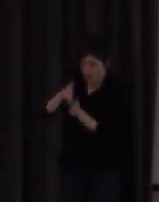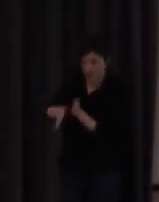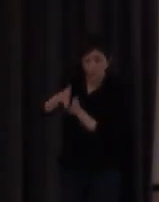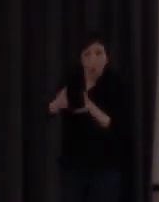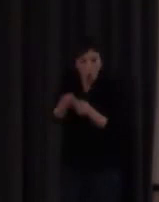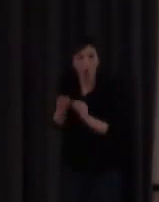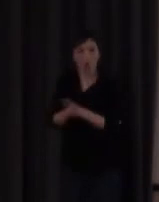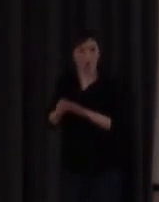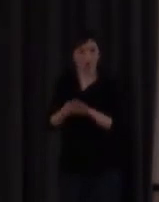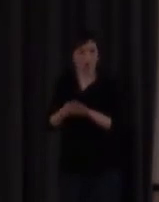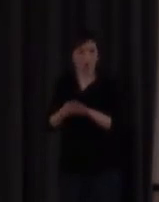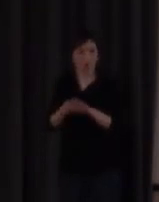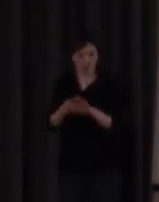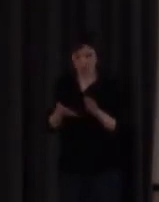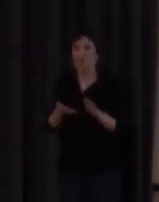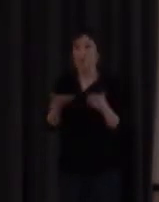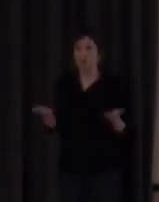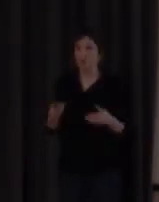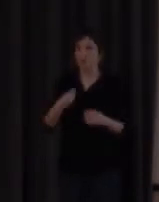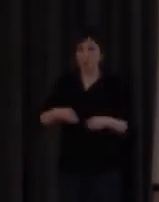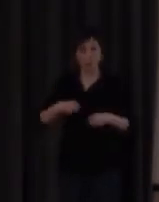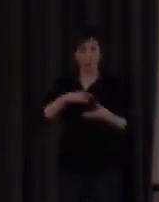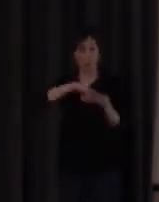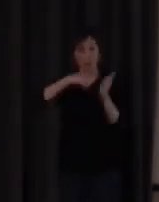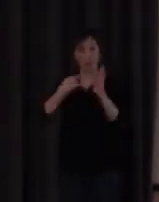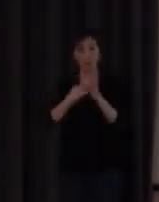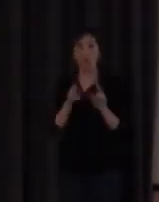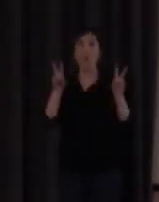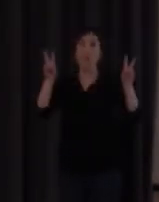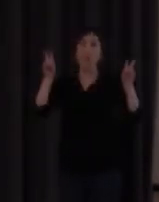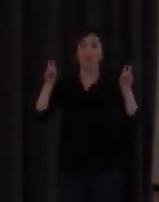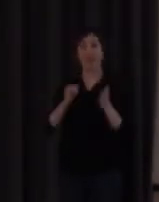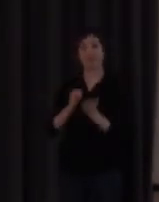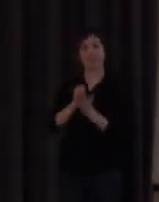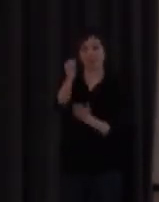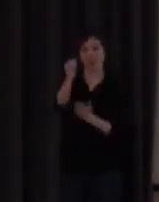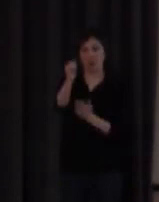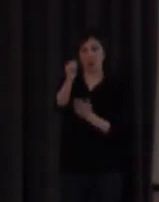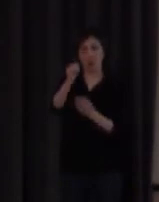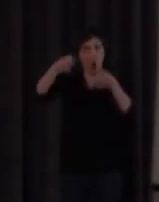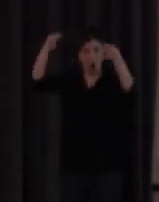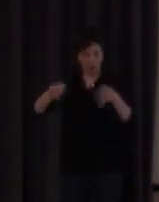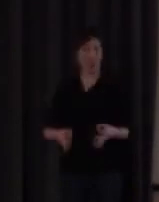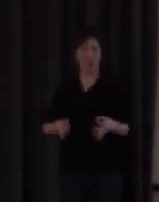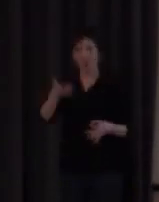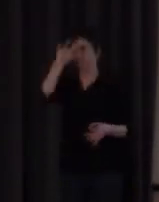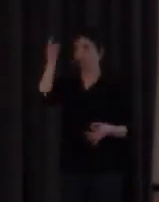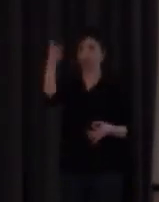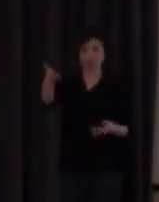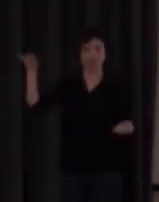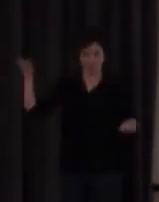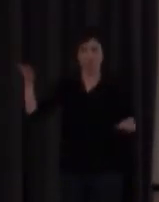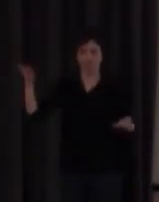Entonces, dentro de este proyecto veremos que hay una nueva materia, una materia curricular oficial, por fin, desde hace